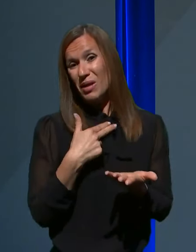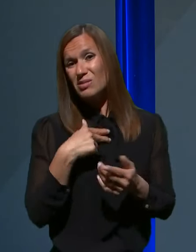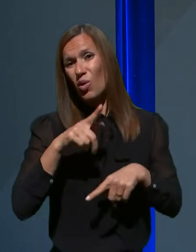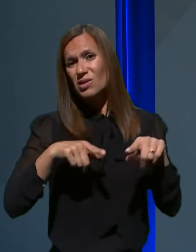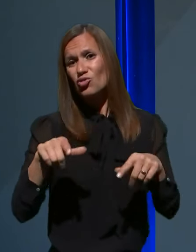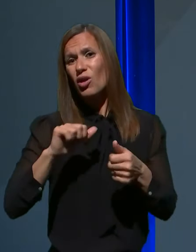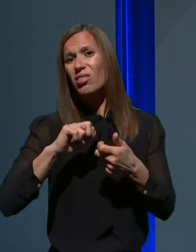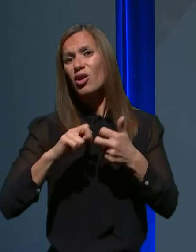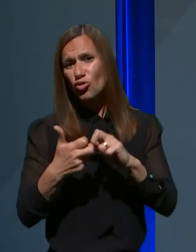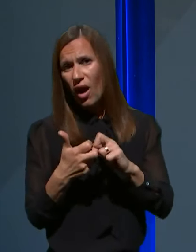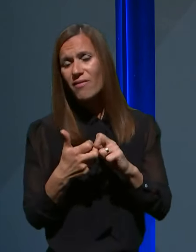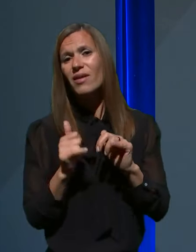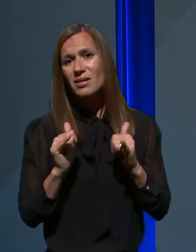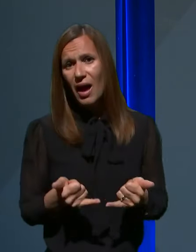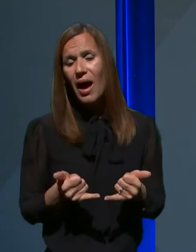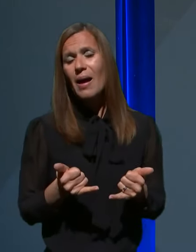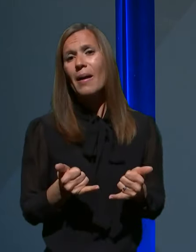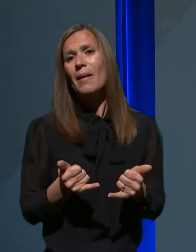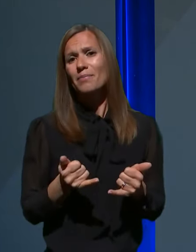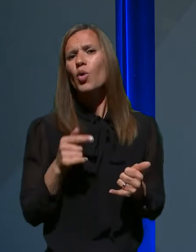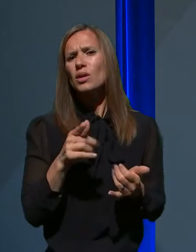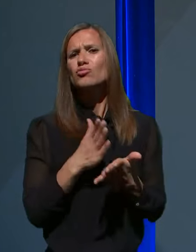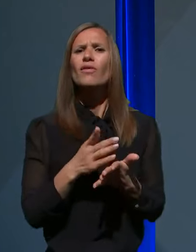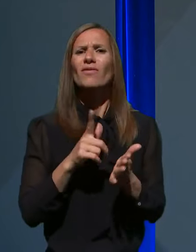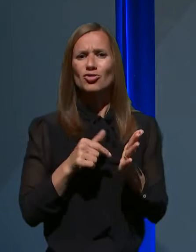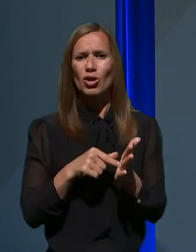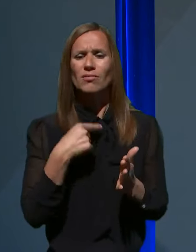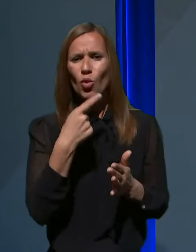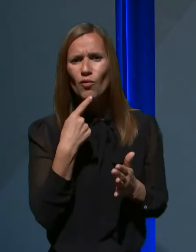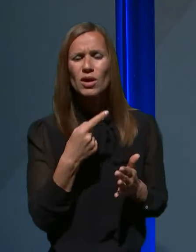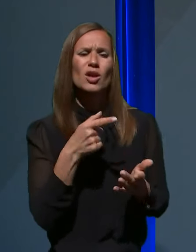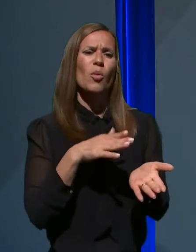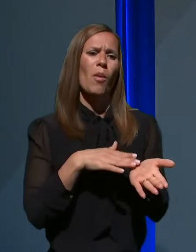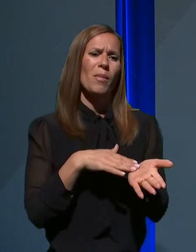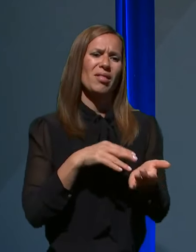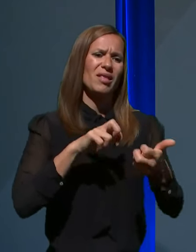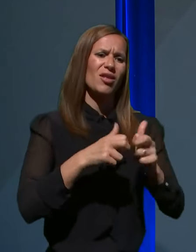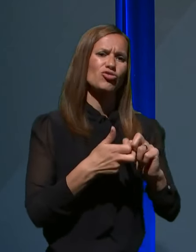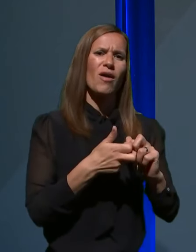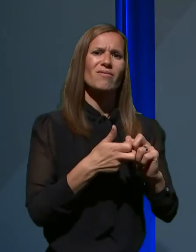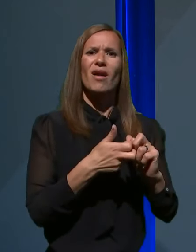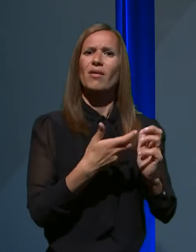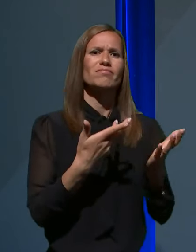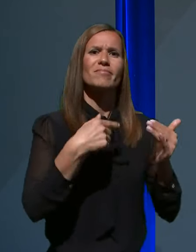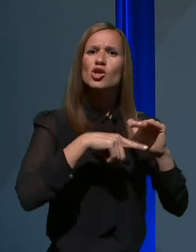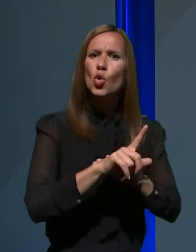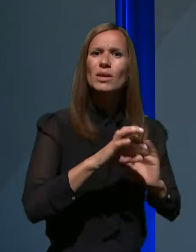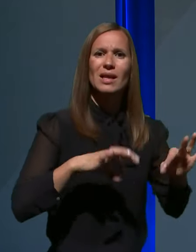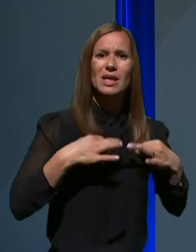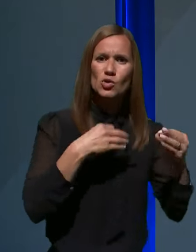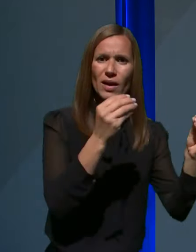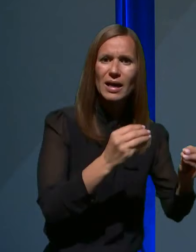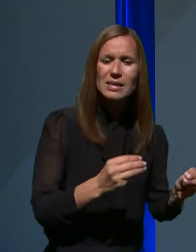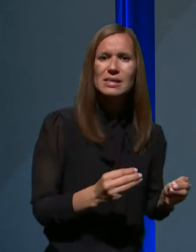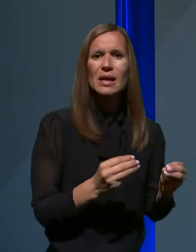področjih, o tem je bilo že večkrat govora, se pravi od težav znotraj zdravstvenega sistema,